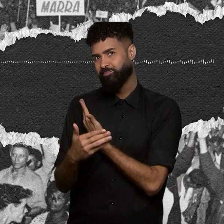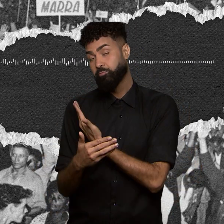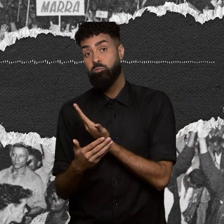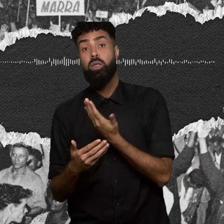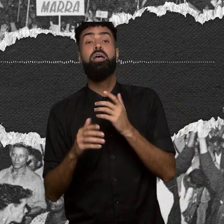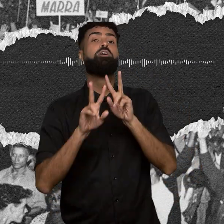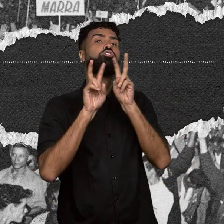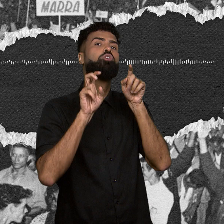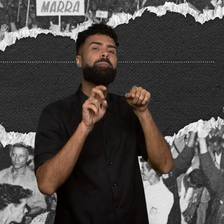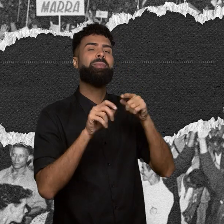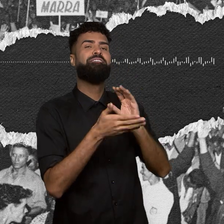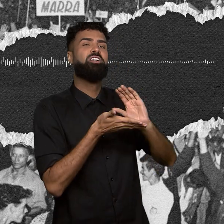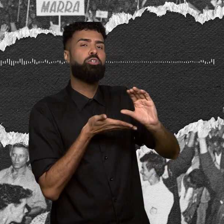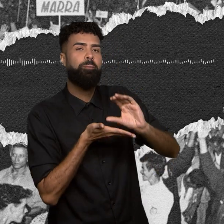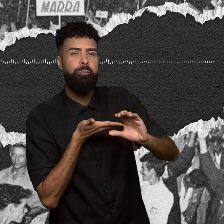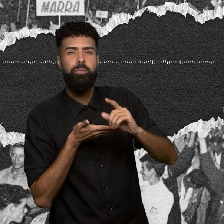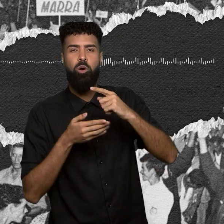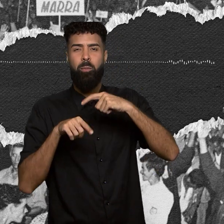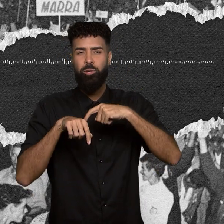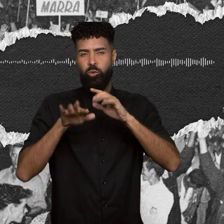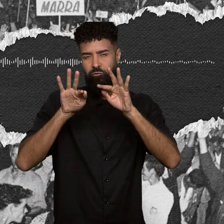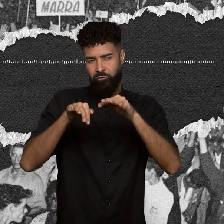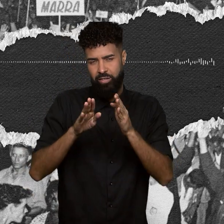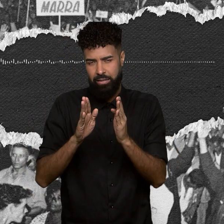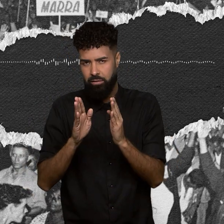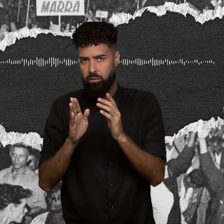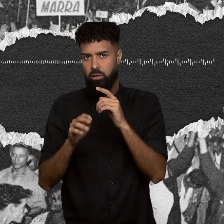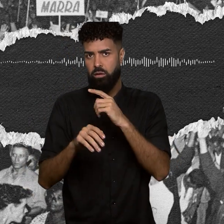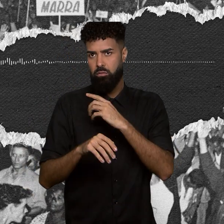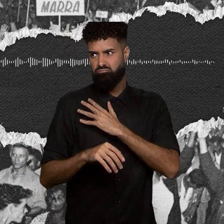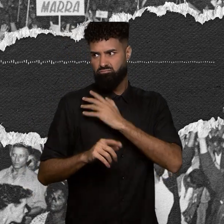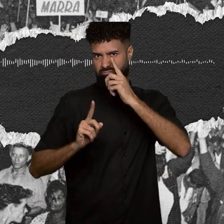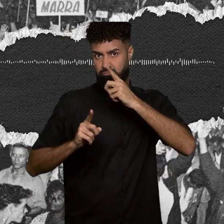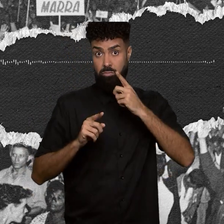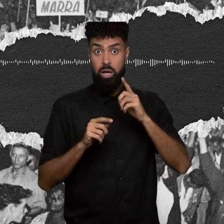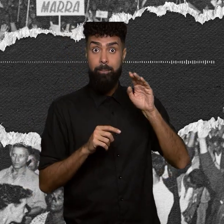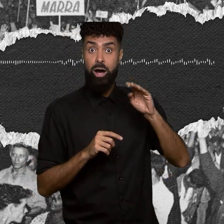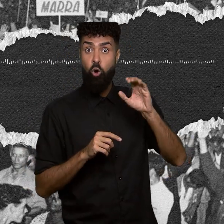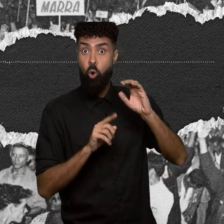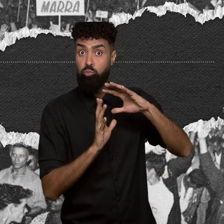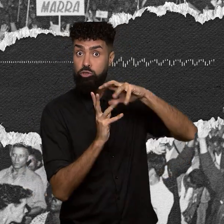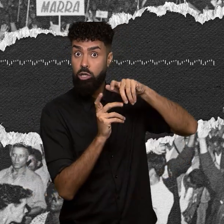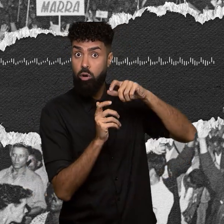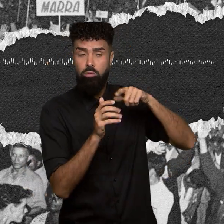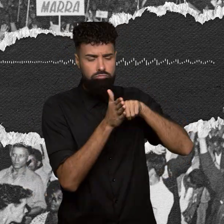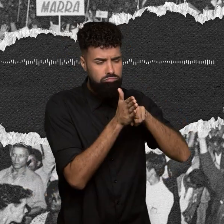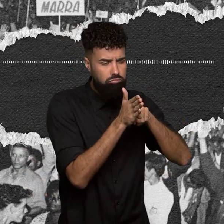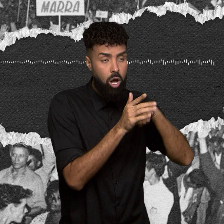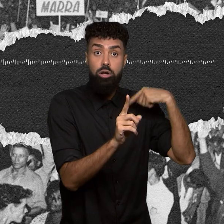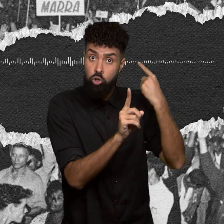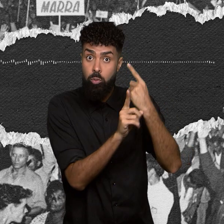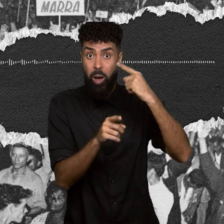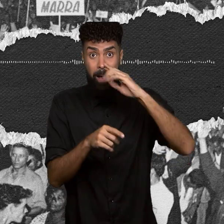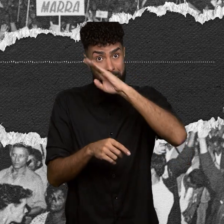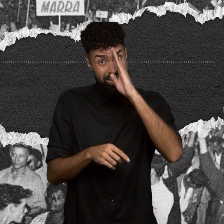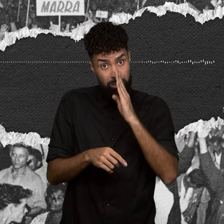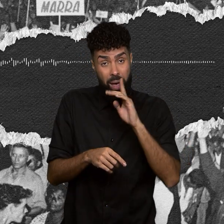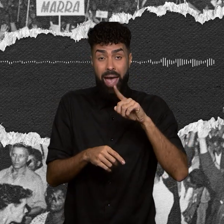apagar das luzes da ditadura, um levantamento do Banco Mundial mostrou que o Brasil era o país da América Latina que menos investia em educação,